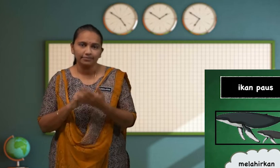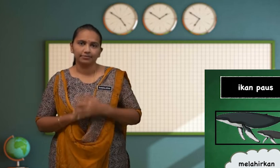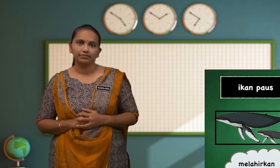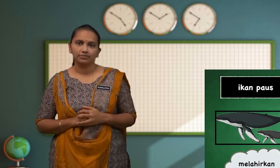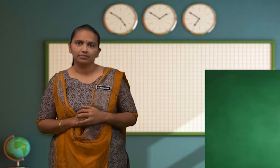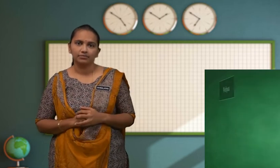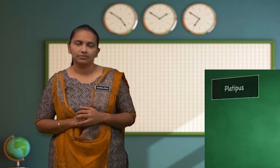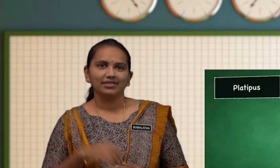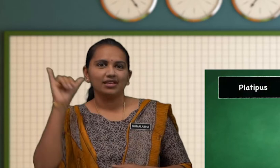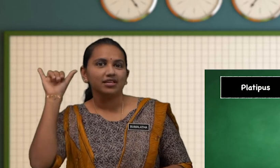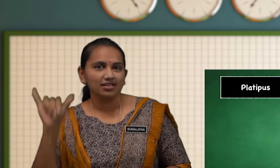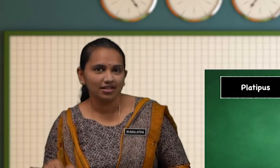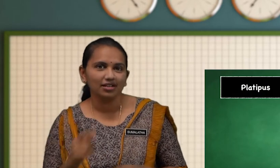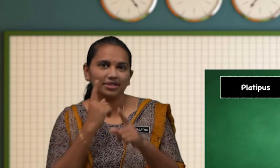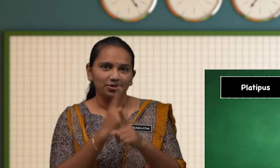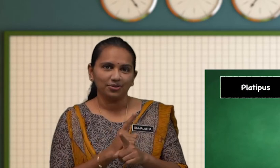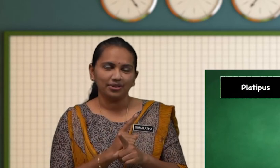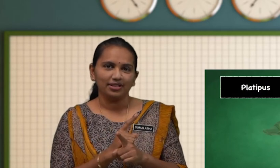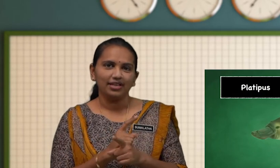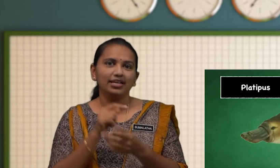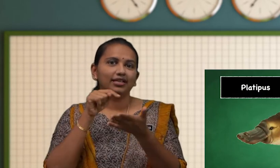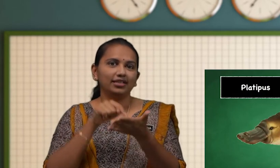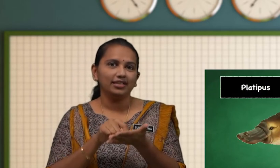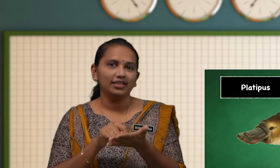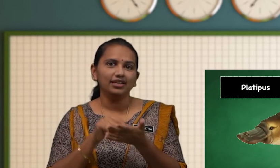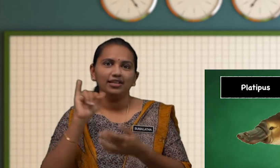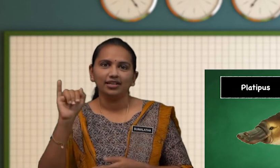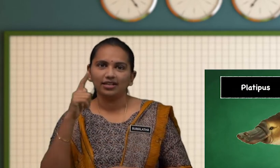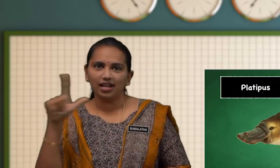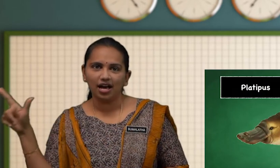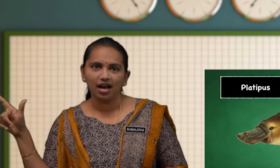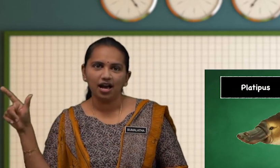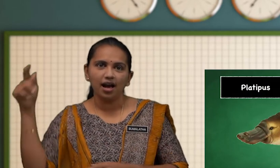Ya Betul Ini Ialah